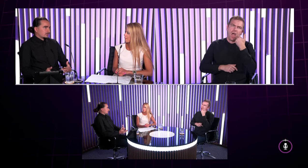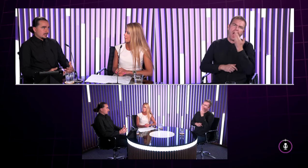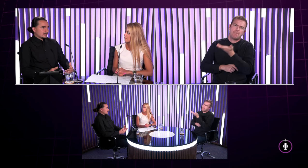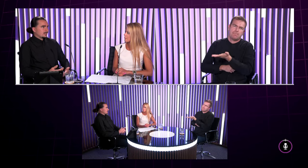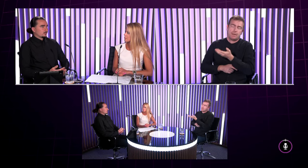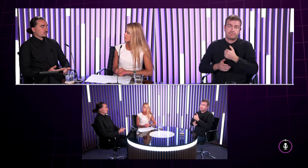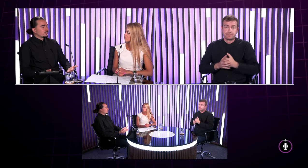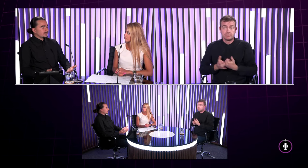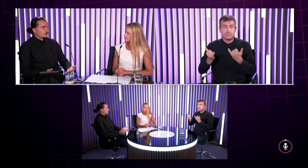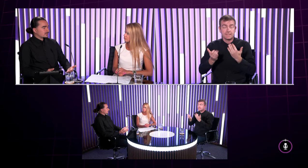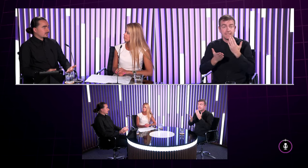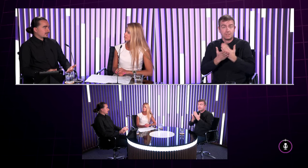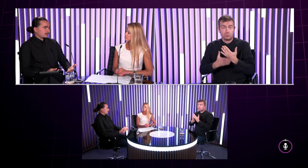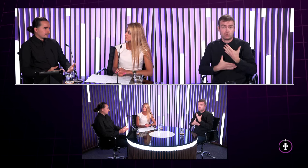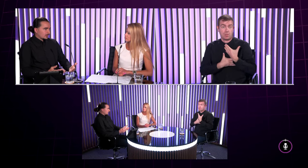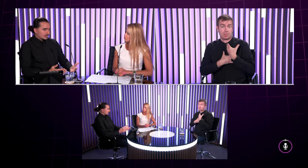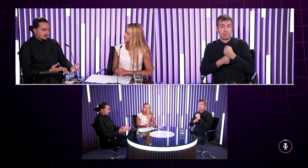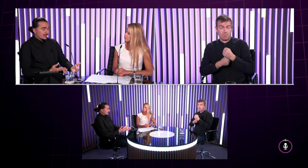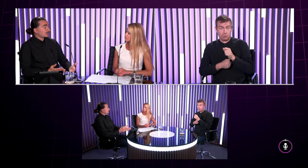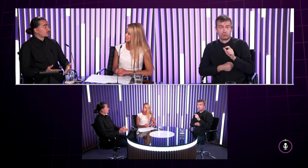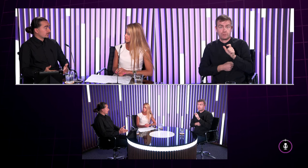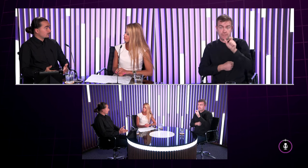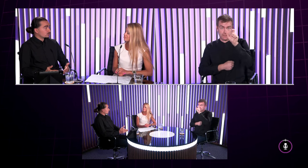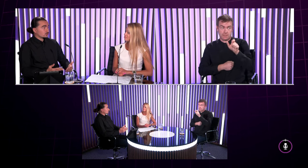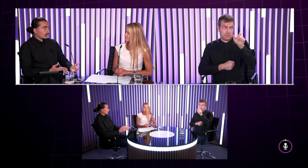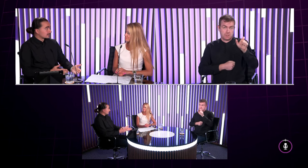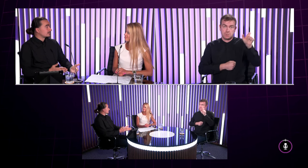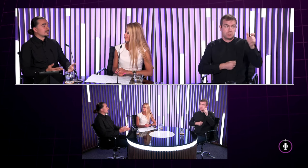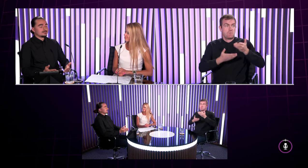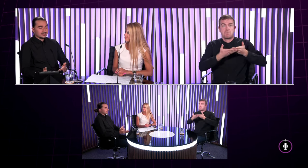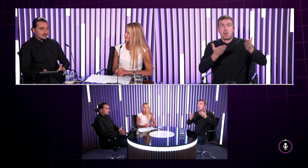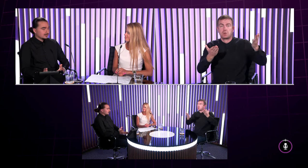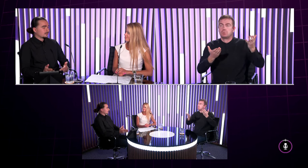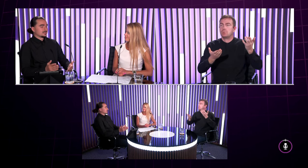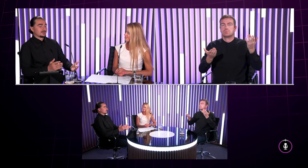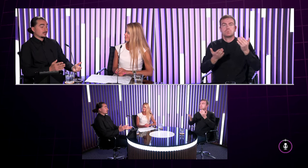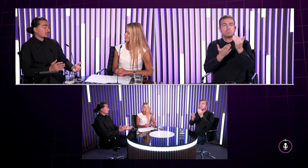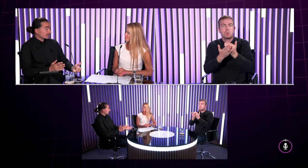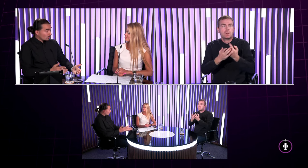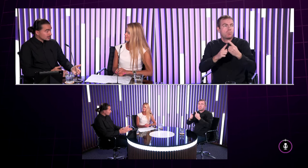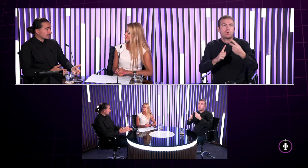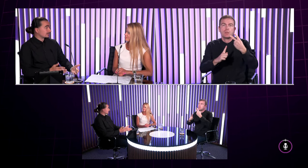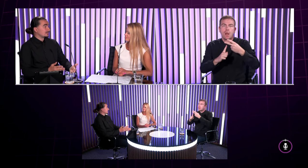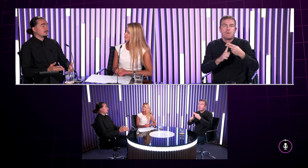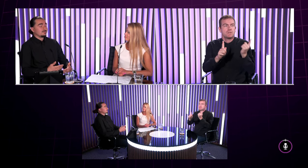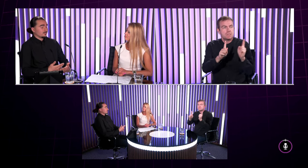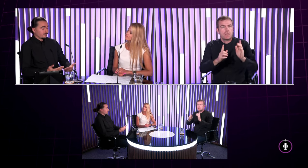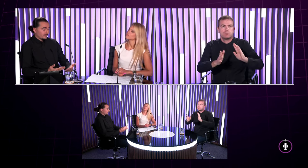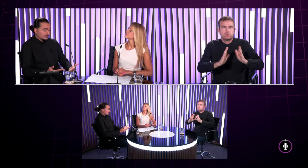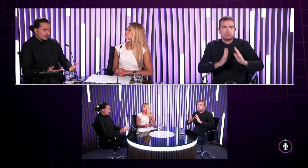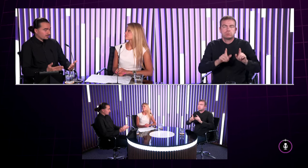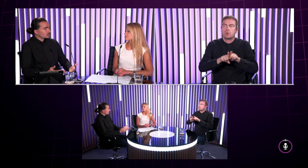a to že teraz je tlmočníko vidieť povedzme naozaj takmer všade či už sú to relácie divadelné predstavenia dokonca aj koncerty